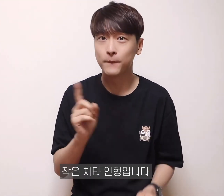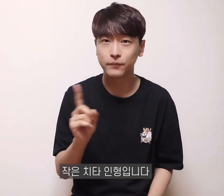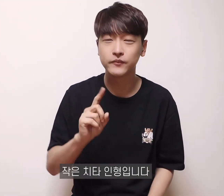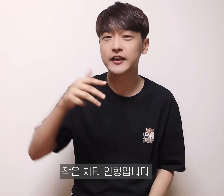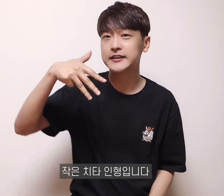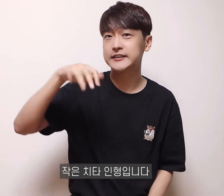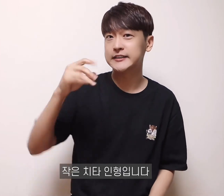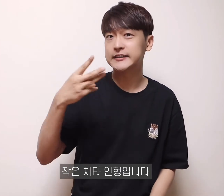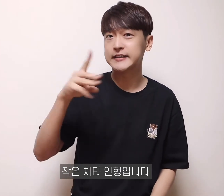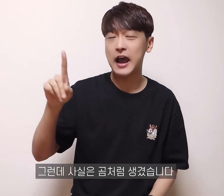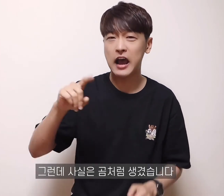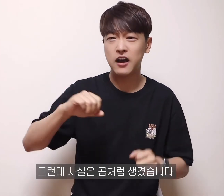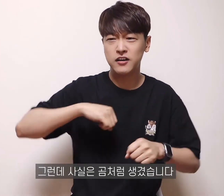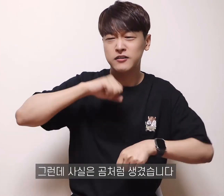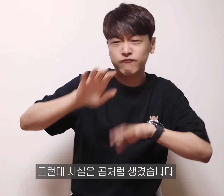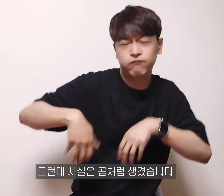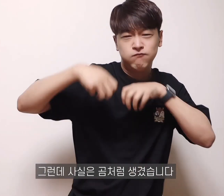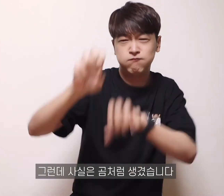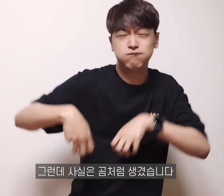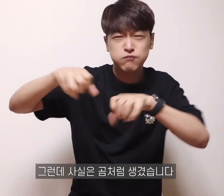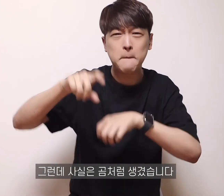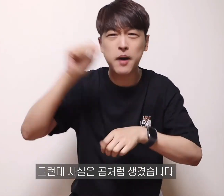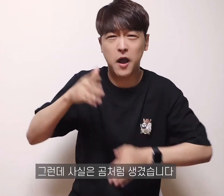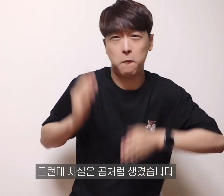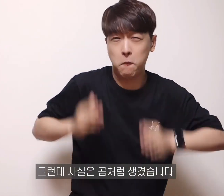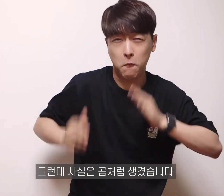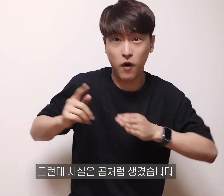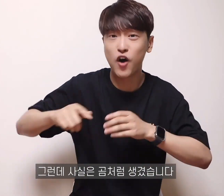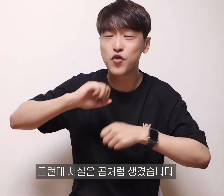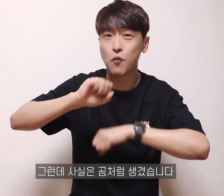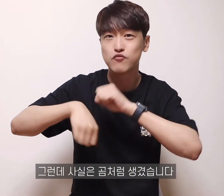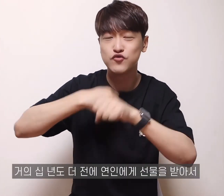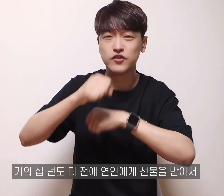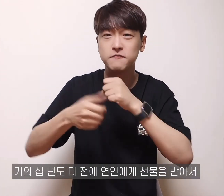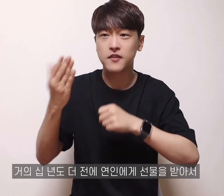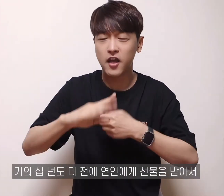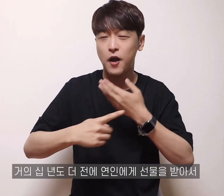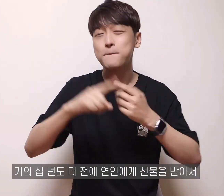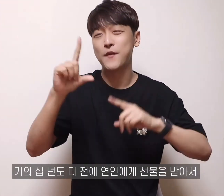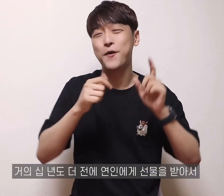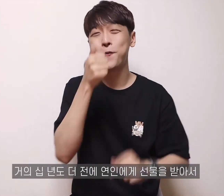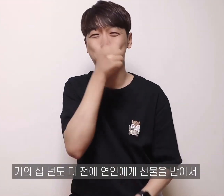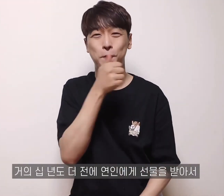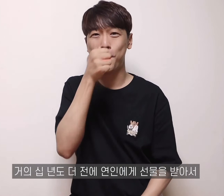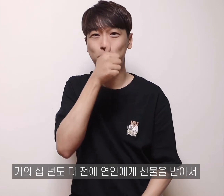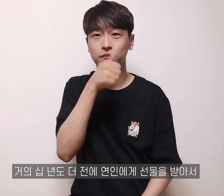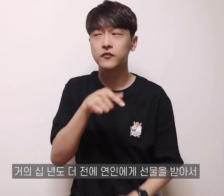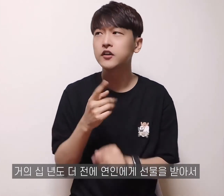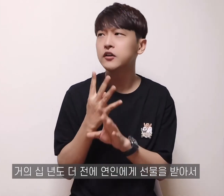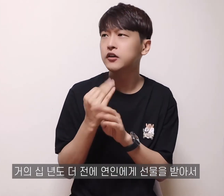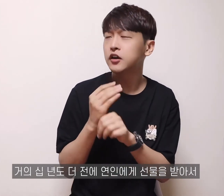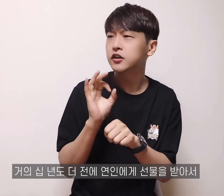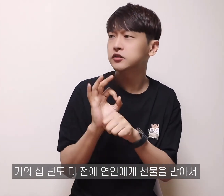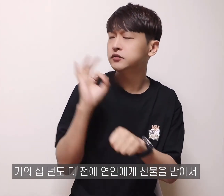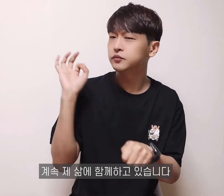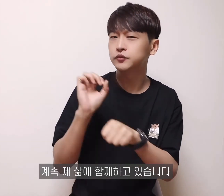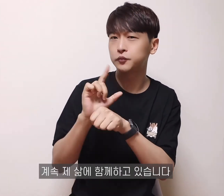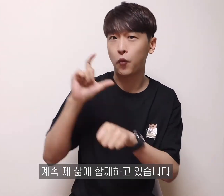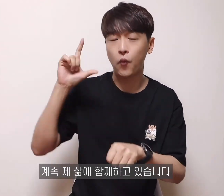그런데 사실은 곰처럼 생겼습니다 거의 10년도 더 전에 연인에게 선물을 받아서 계속 제